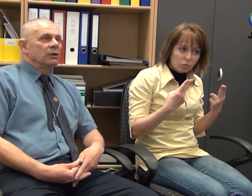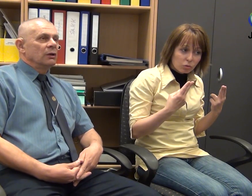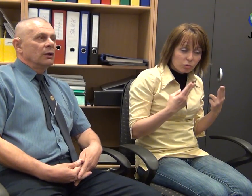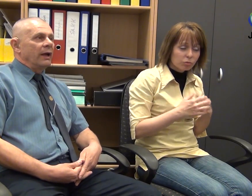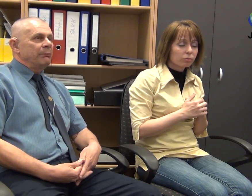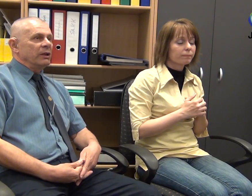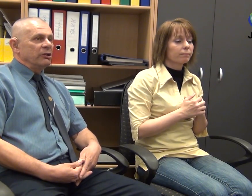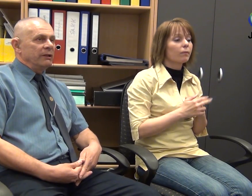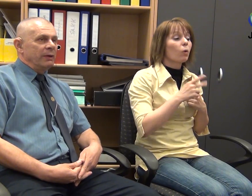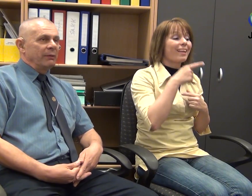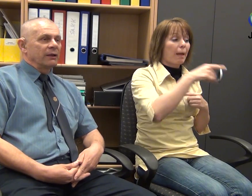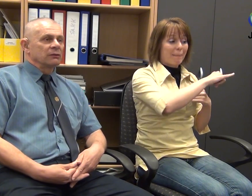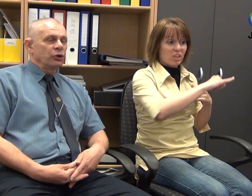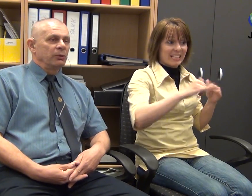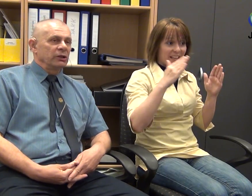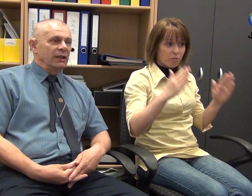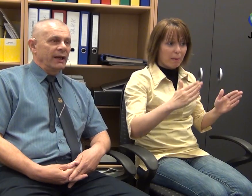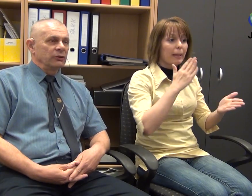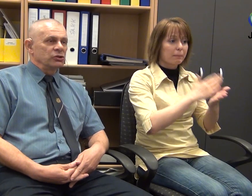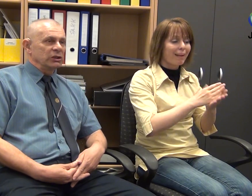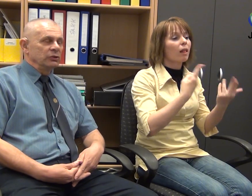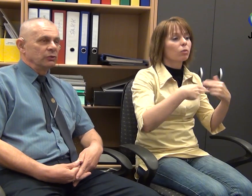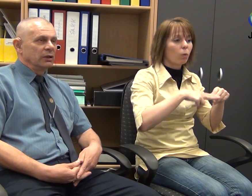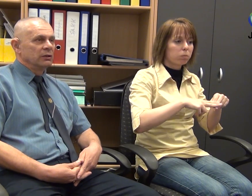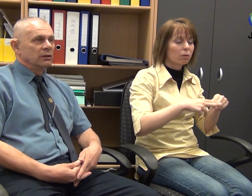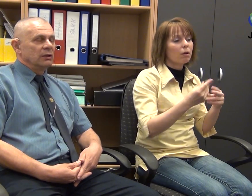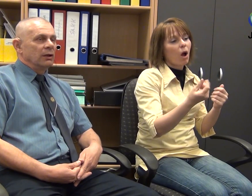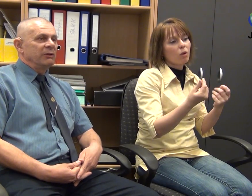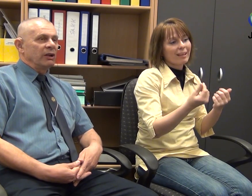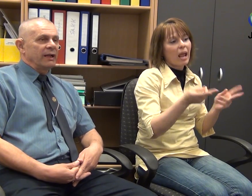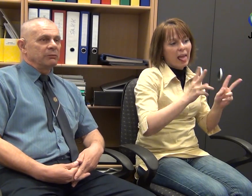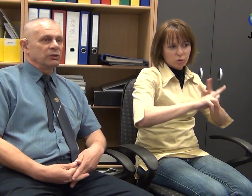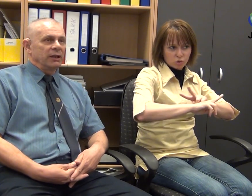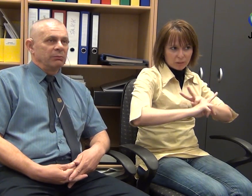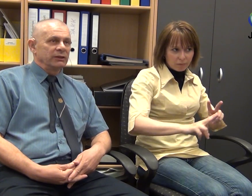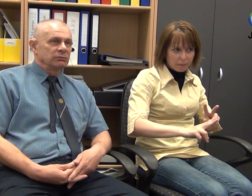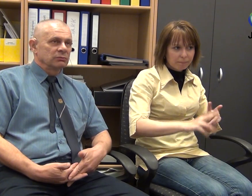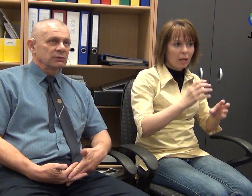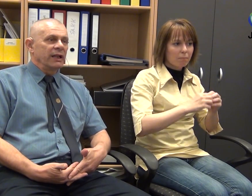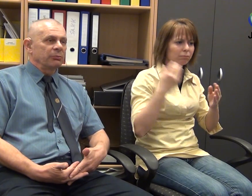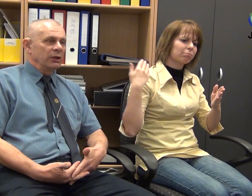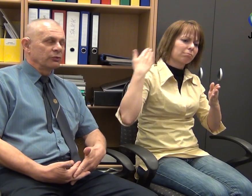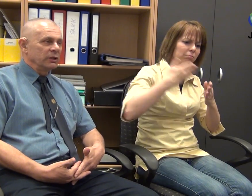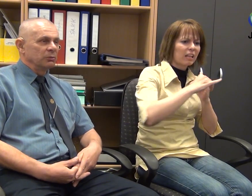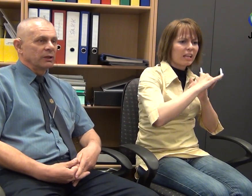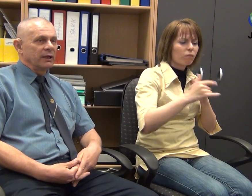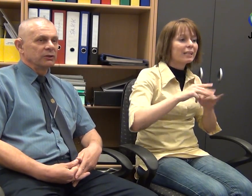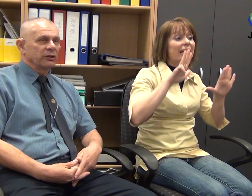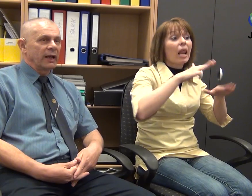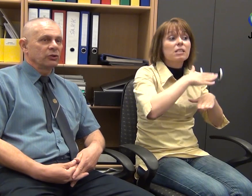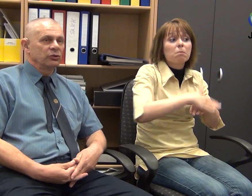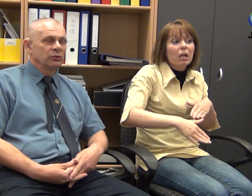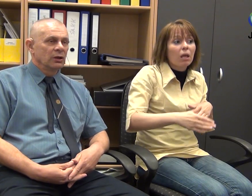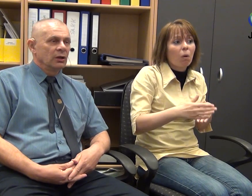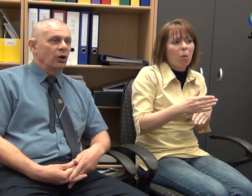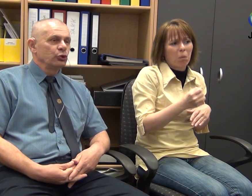ebben az évben már több anyagi lehetőségünk van, mivel az elmúlt évben 9 millió forintból kellett